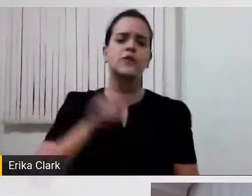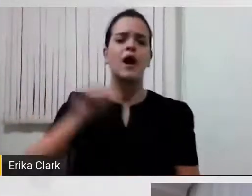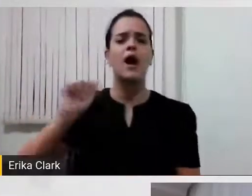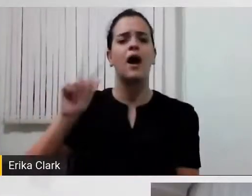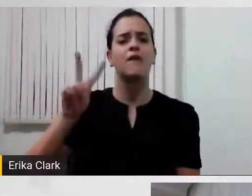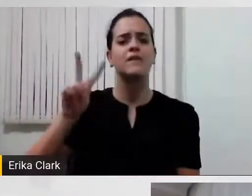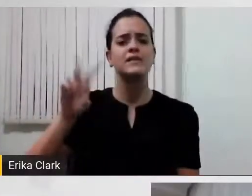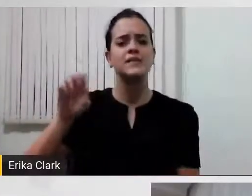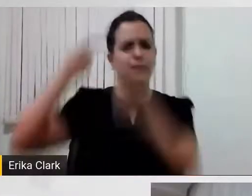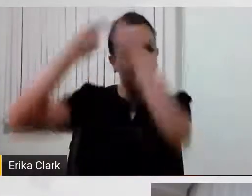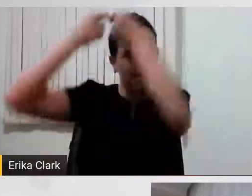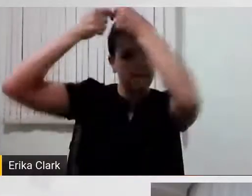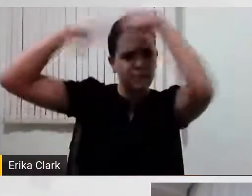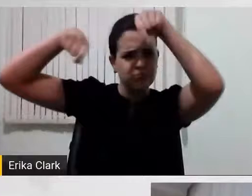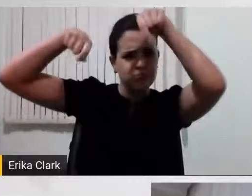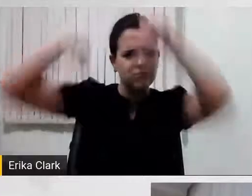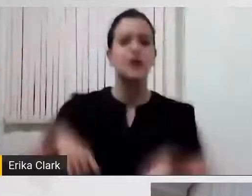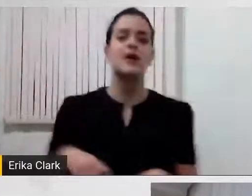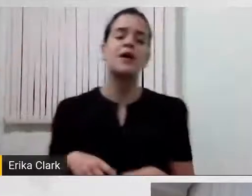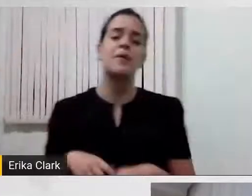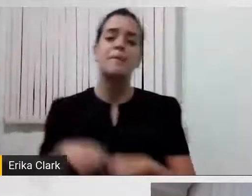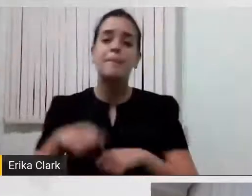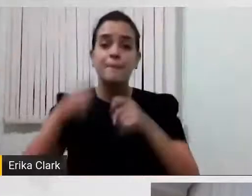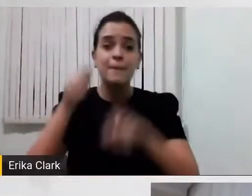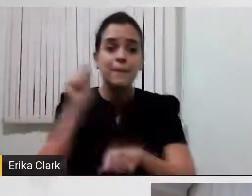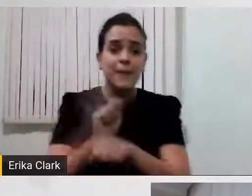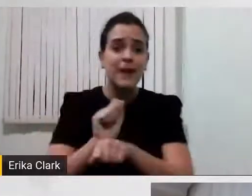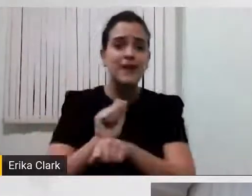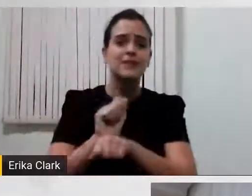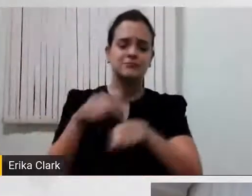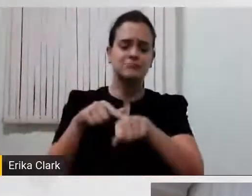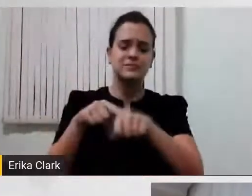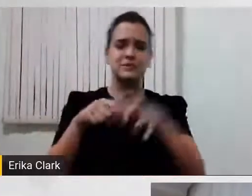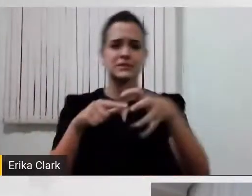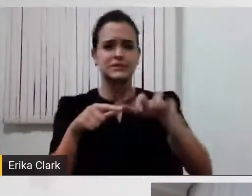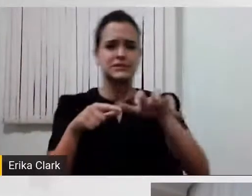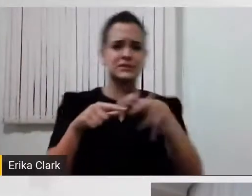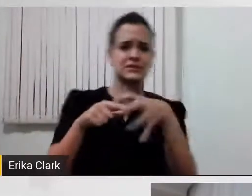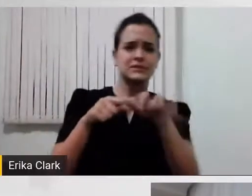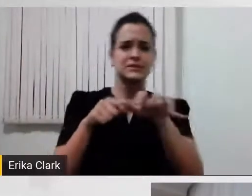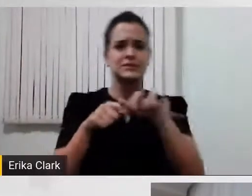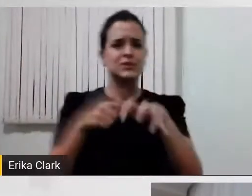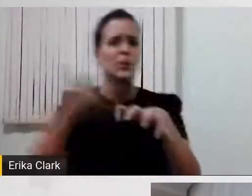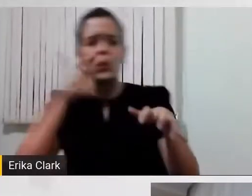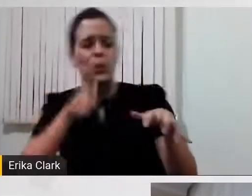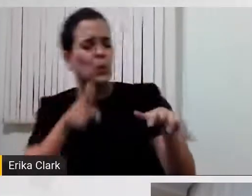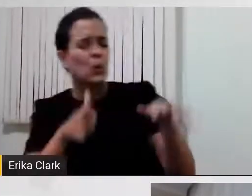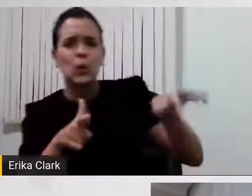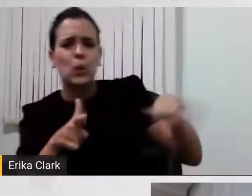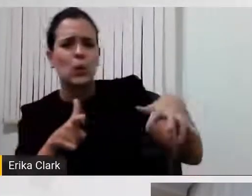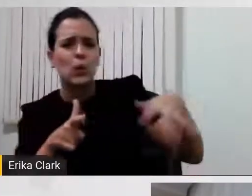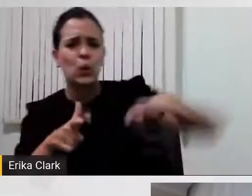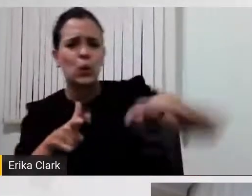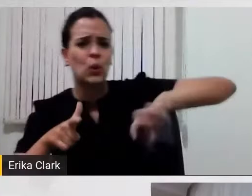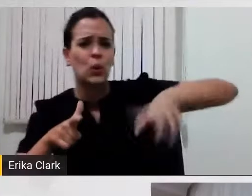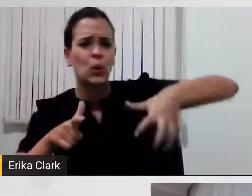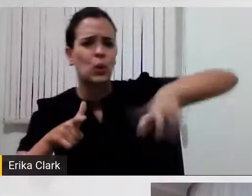funcionalidade numa mão, mas não consigo com as duas determinadas coisas, como eu abro a tampa de um vidro,